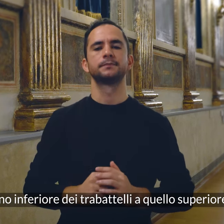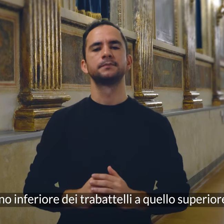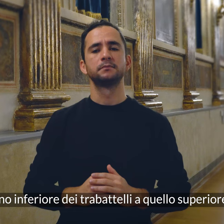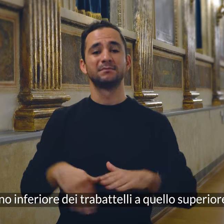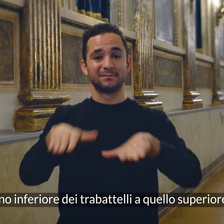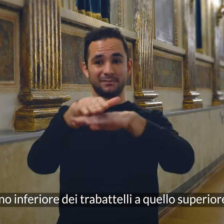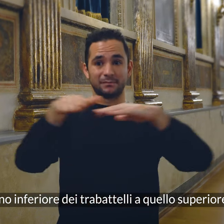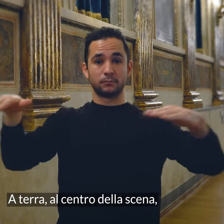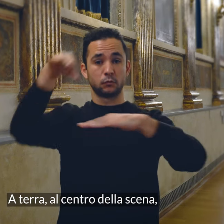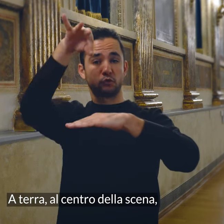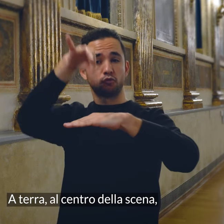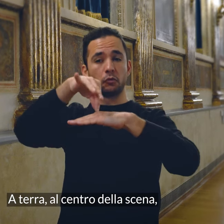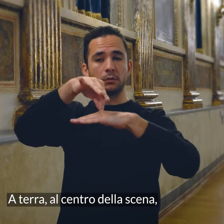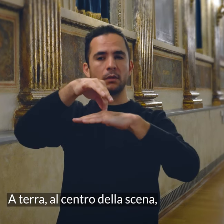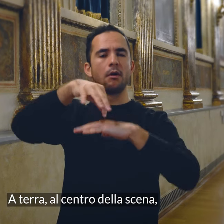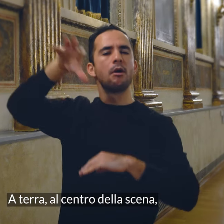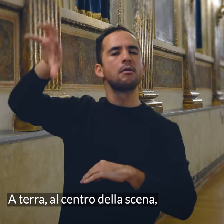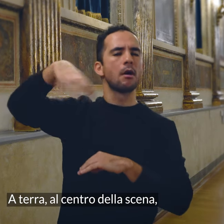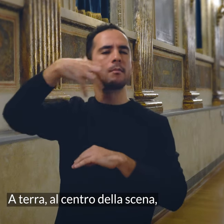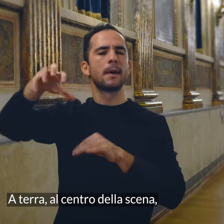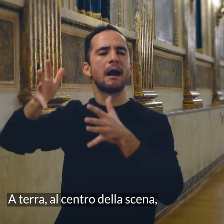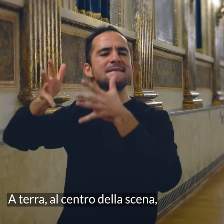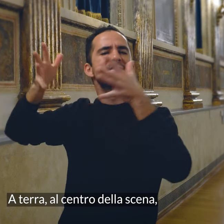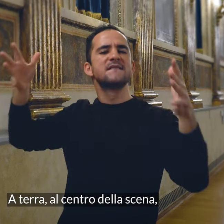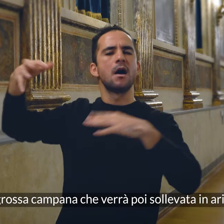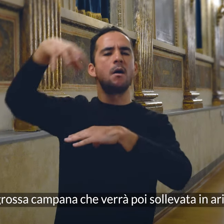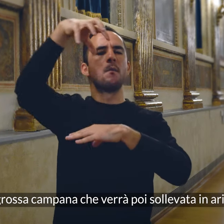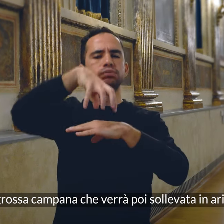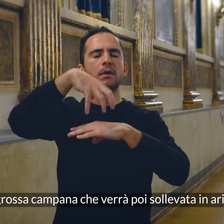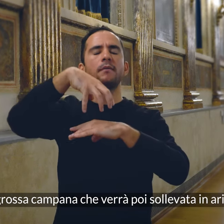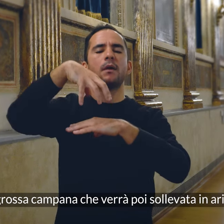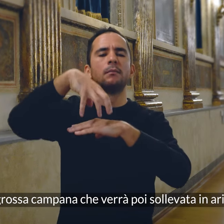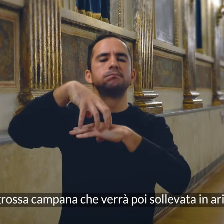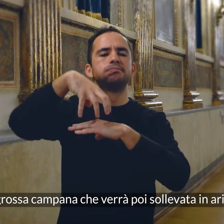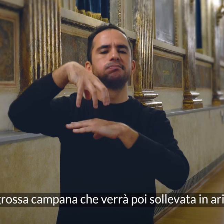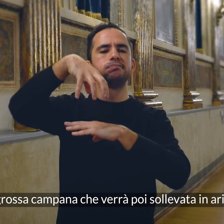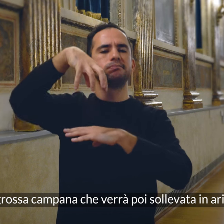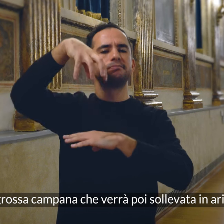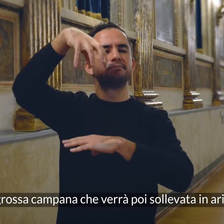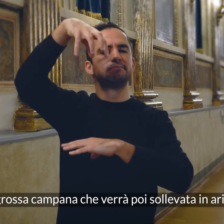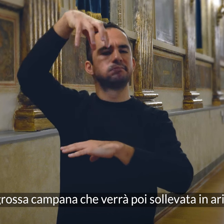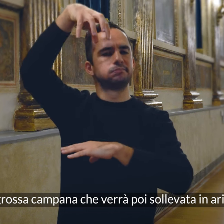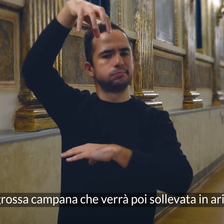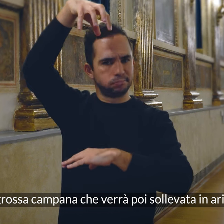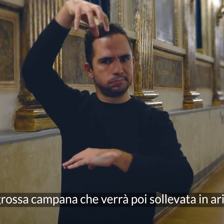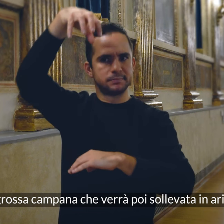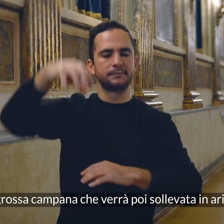superiore. A terra, al centro della scena, si trova una grossa campana che verrà poi sollevata in aria.